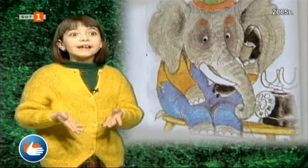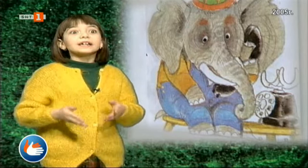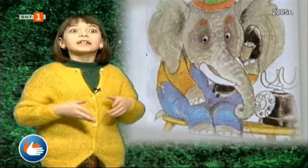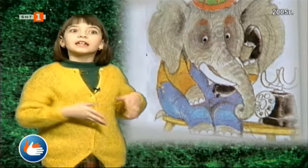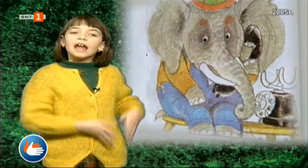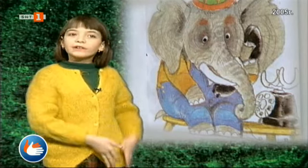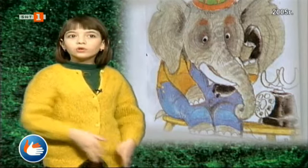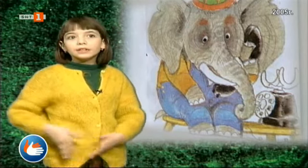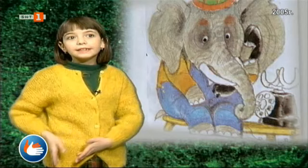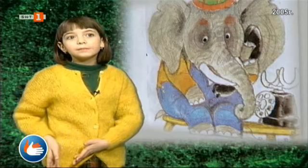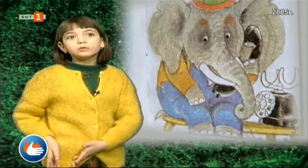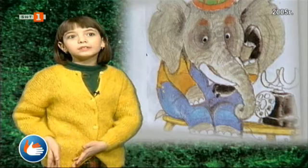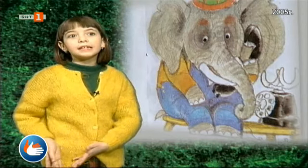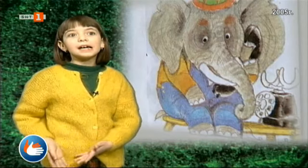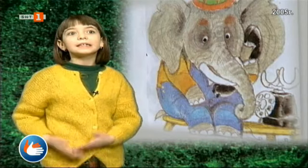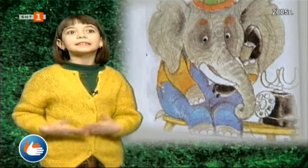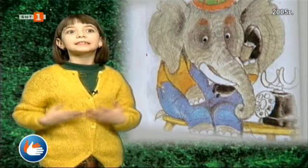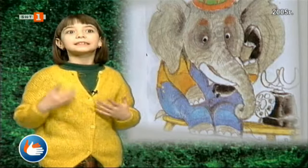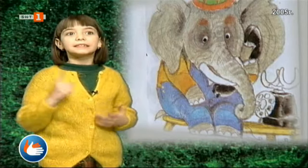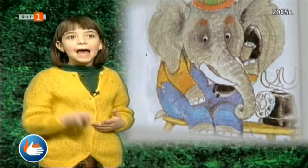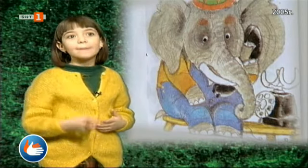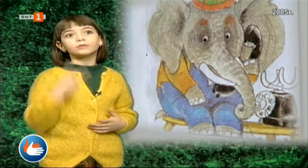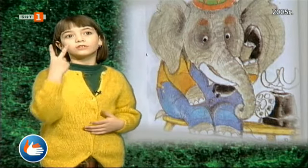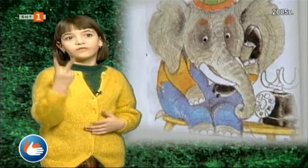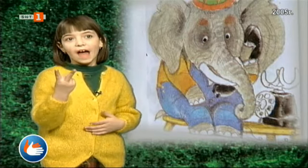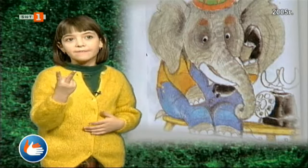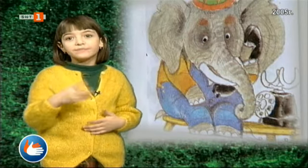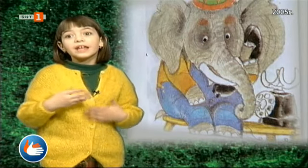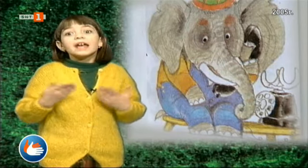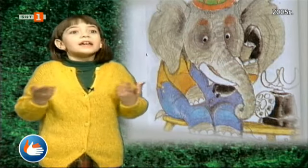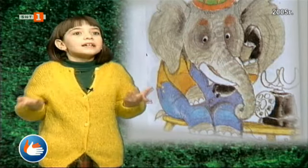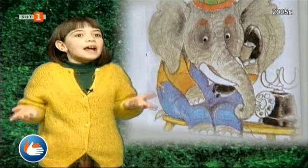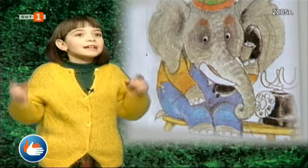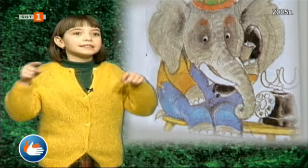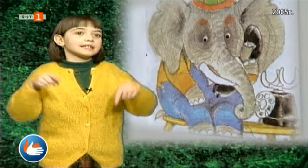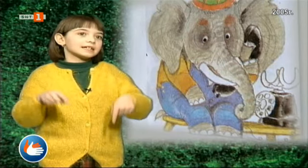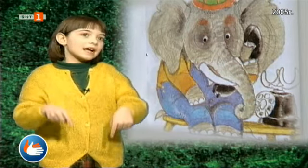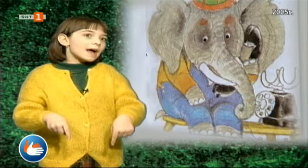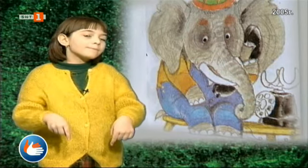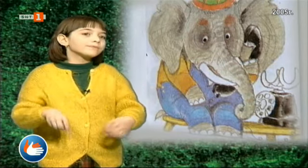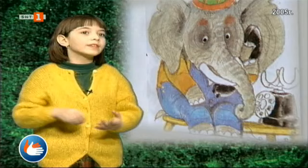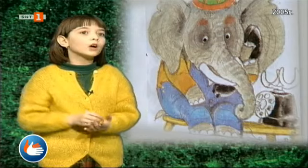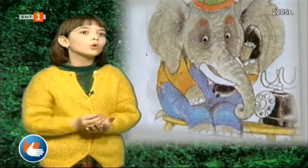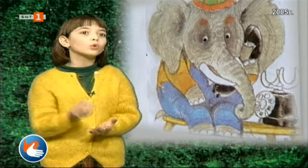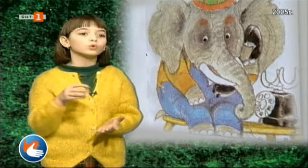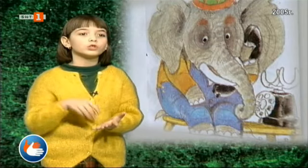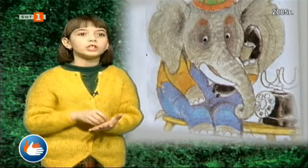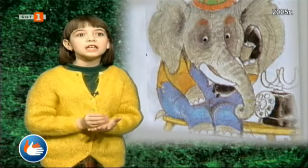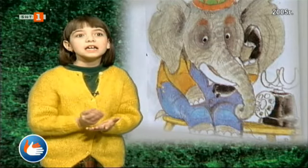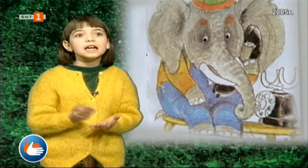крачолите му са само два. Как сега да го ушия,